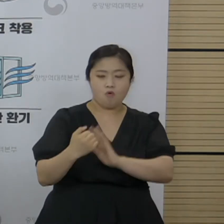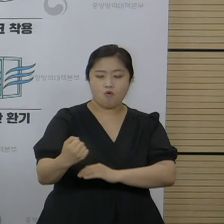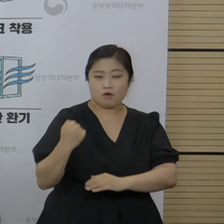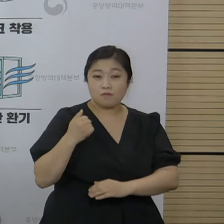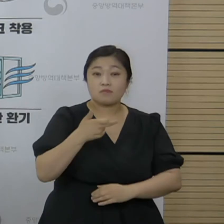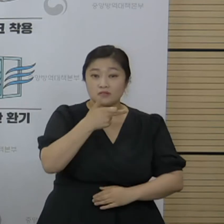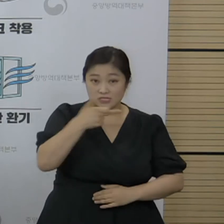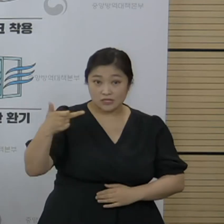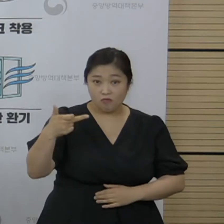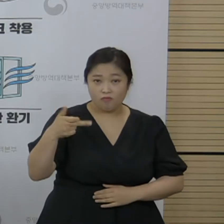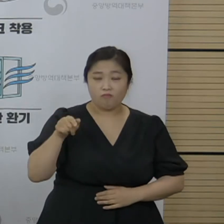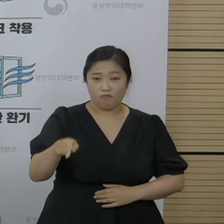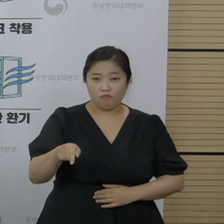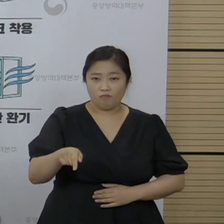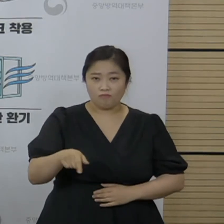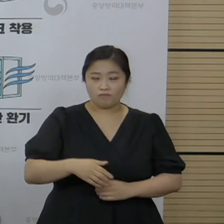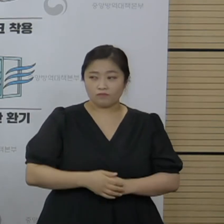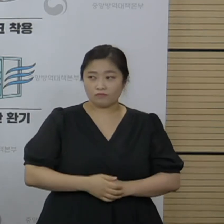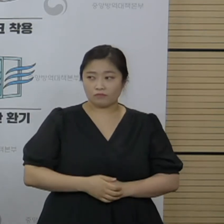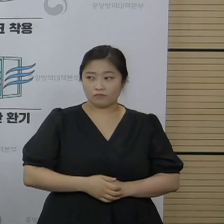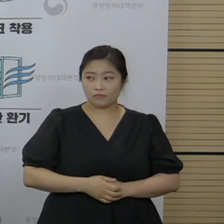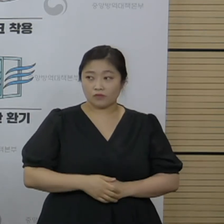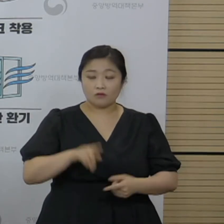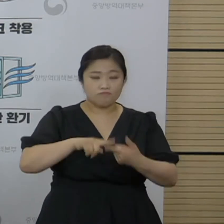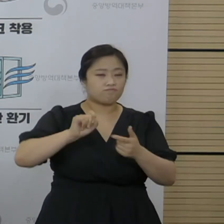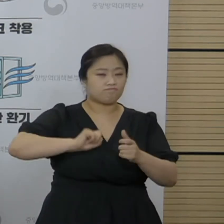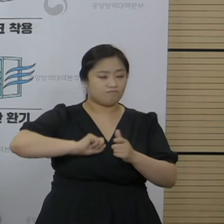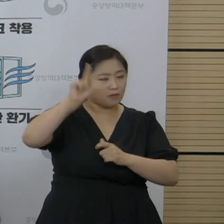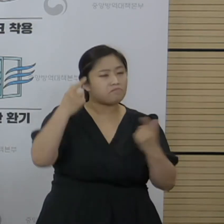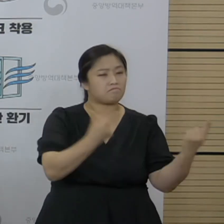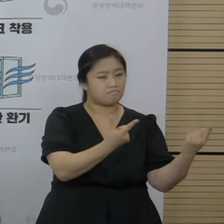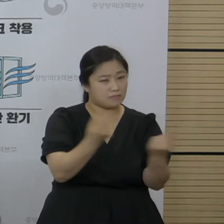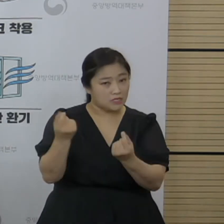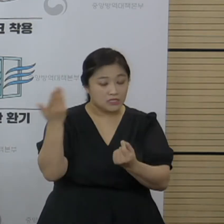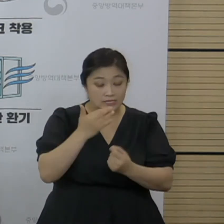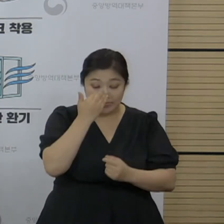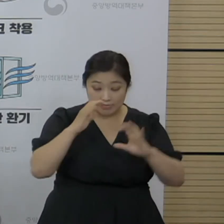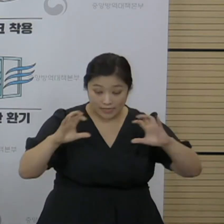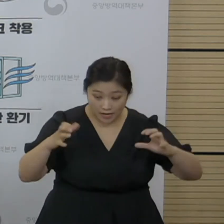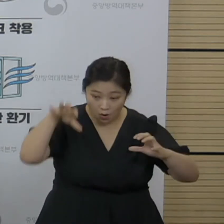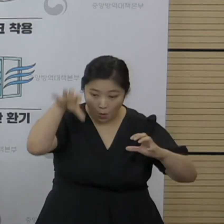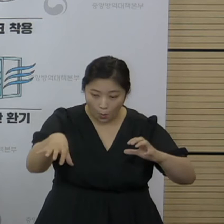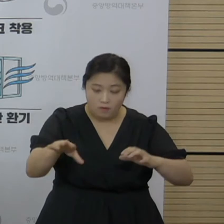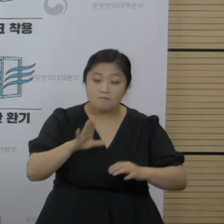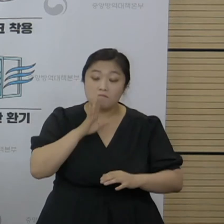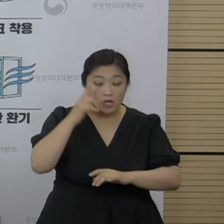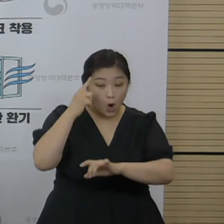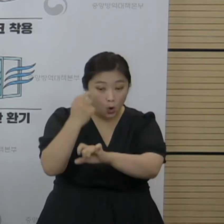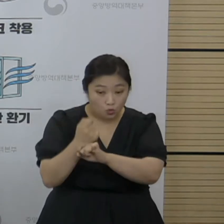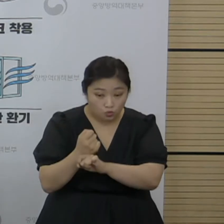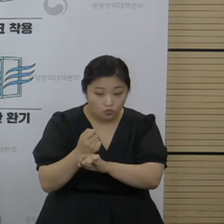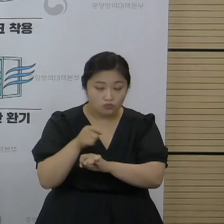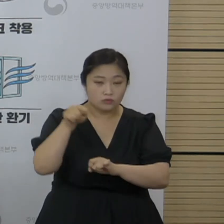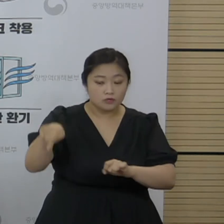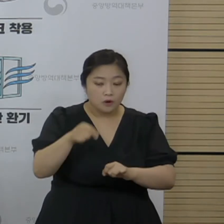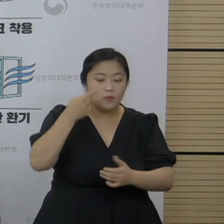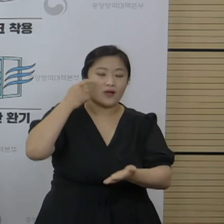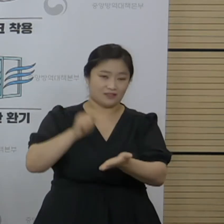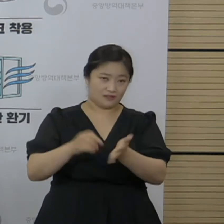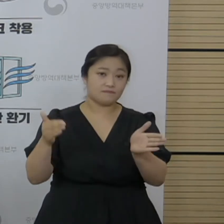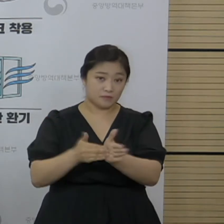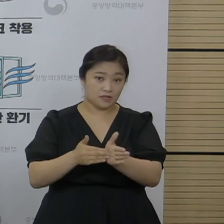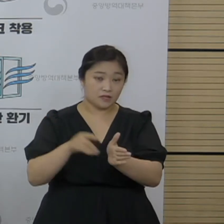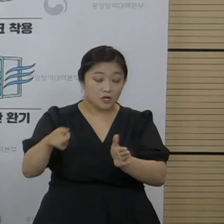있다, 무는 높은 방어력을 가지고 있다는 쪽에서는 대부분 일치합니다. 이스라엘에서 실시한 연구도 하나의 연구로 확인이 되고